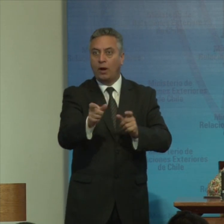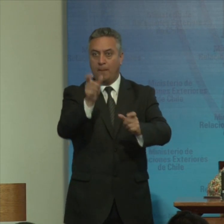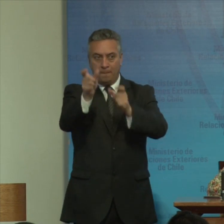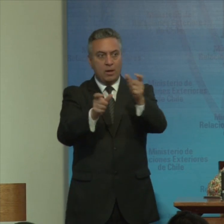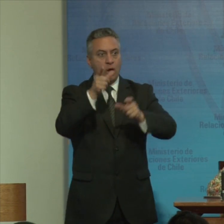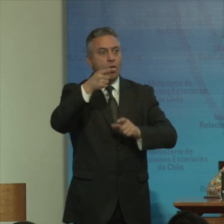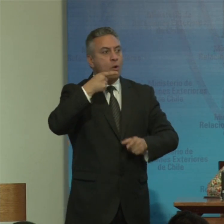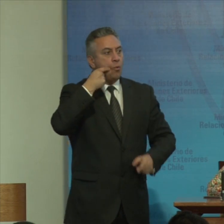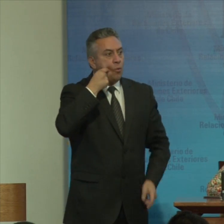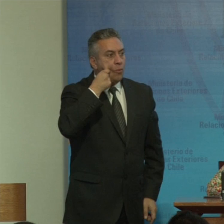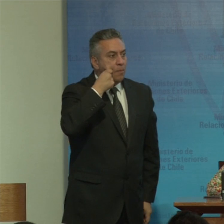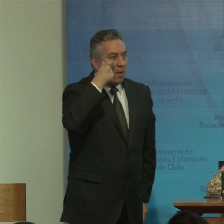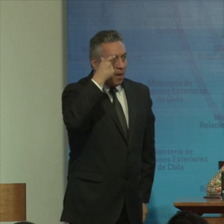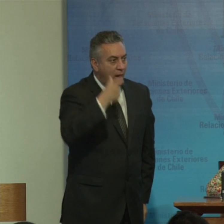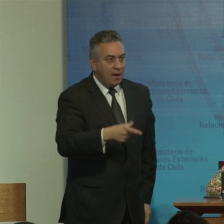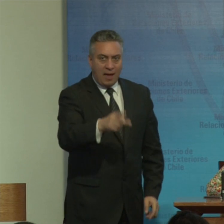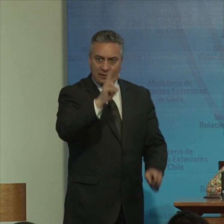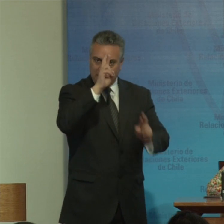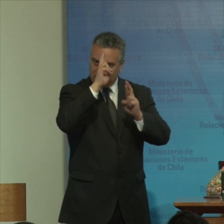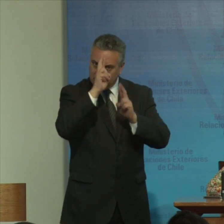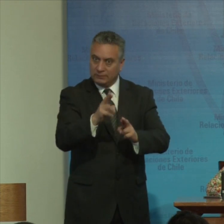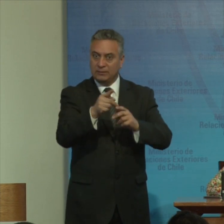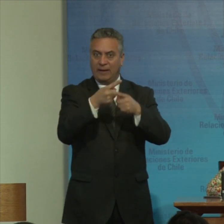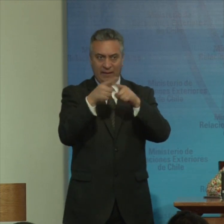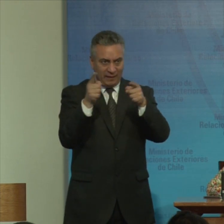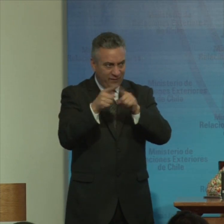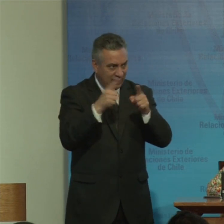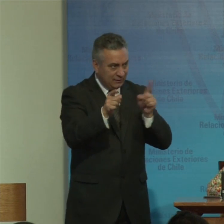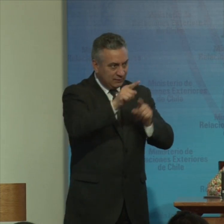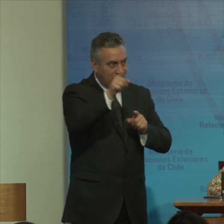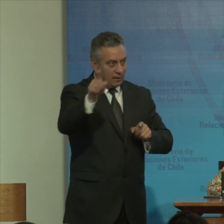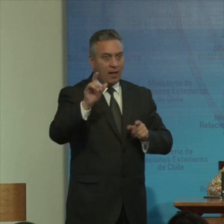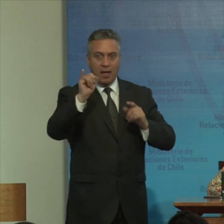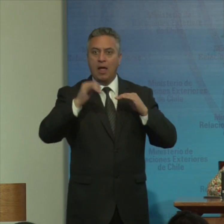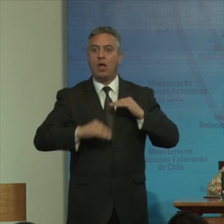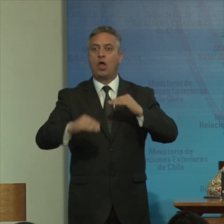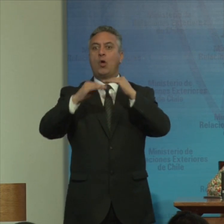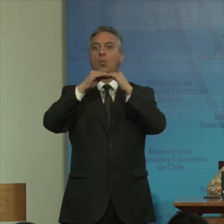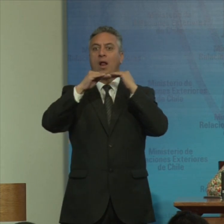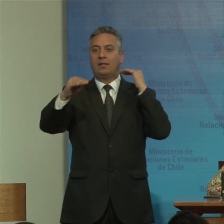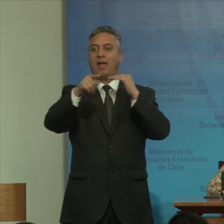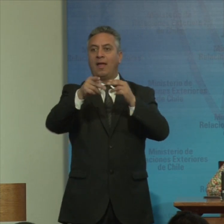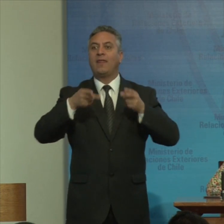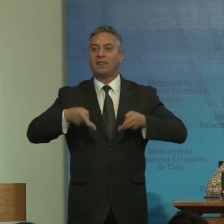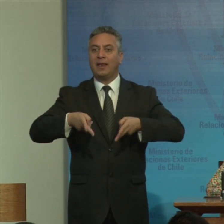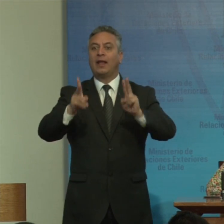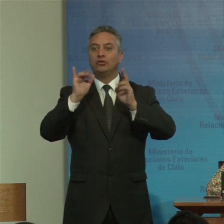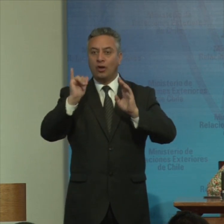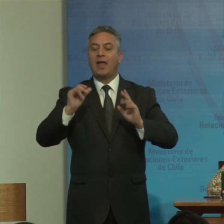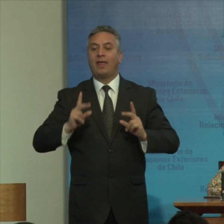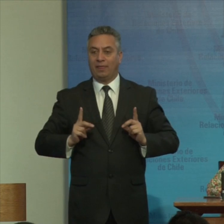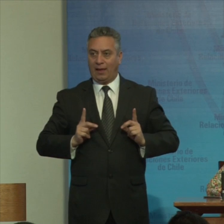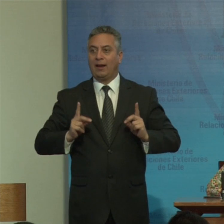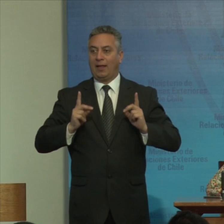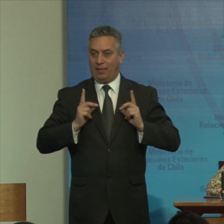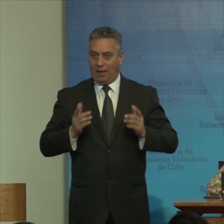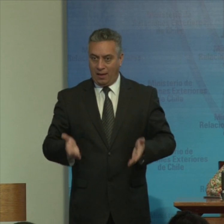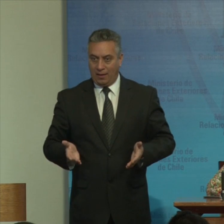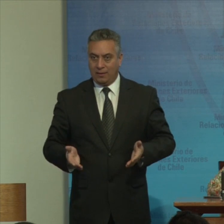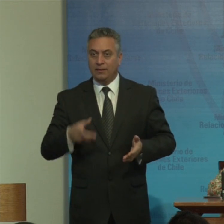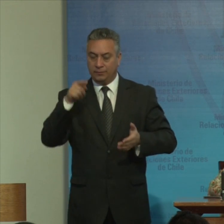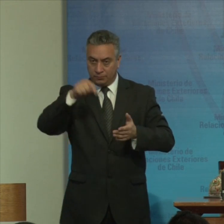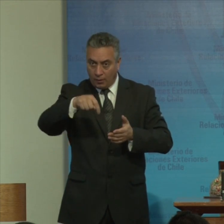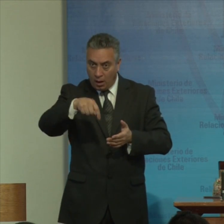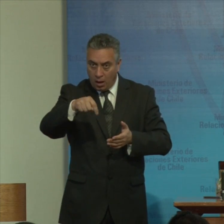personas humanas diversas el respeto por la diversidad y la igualdad en derechos y en dignidad por